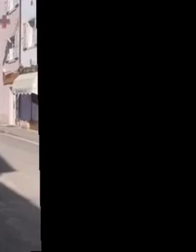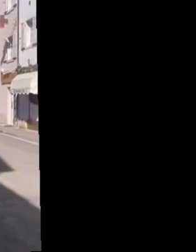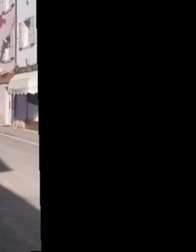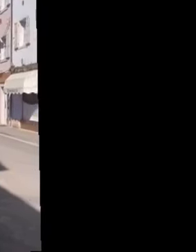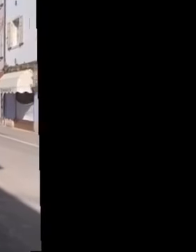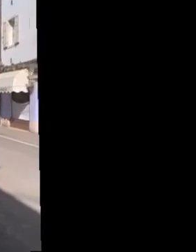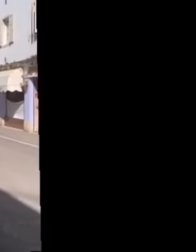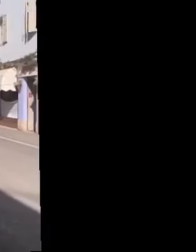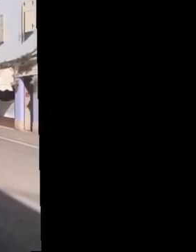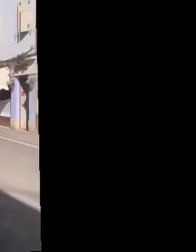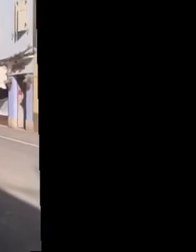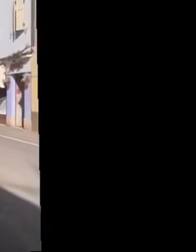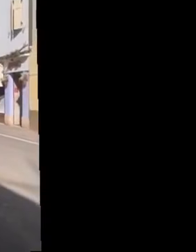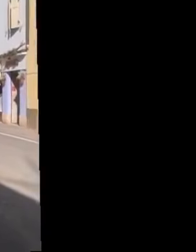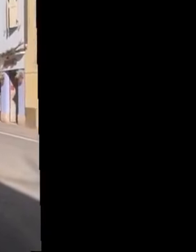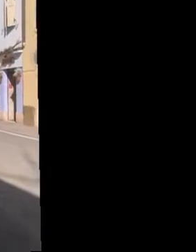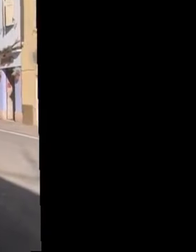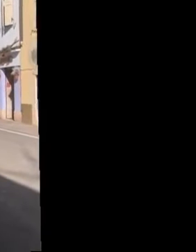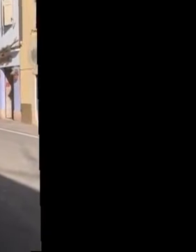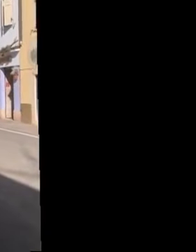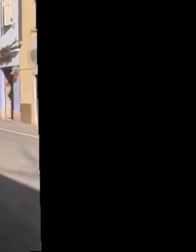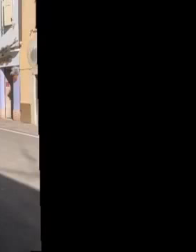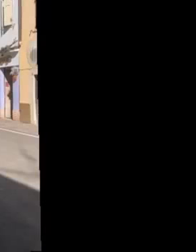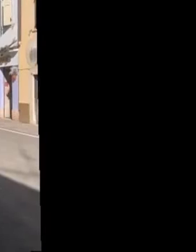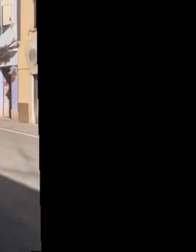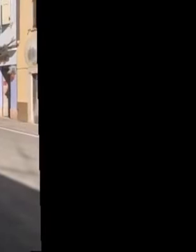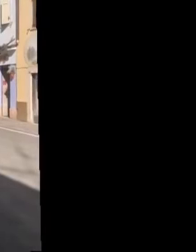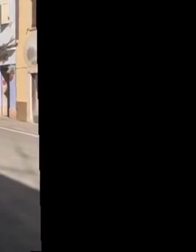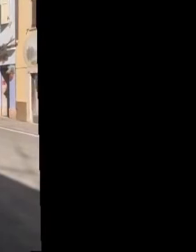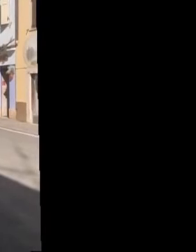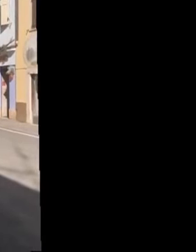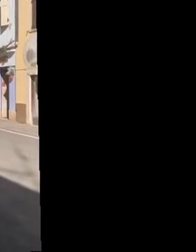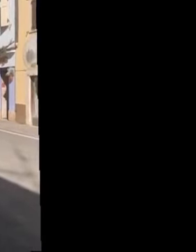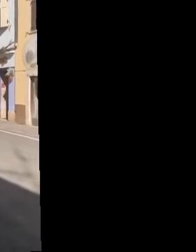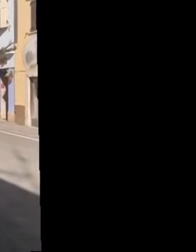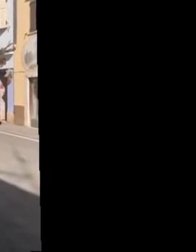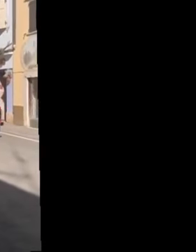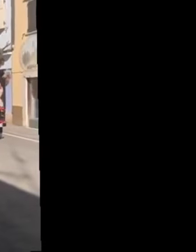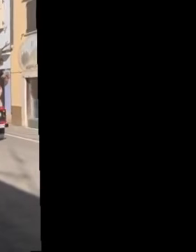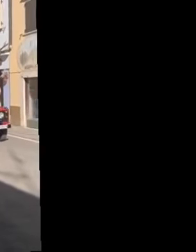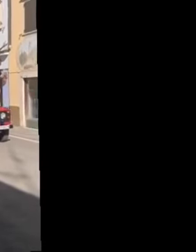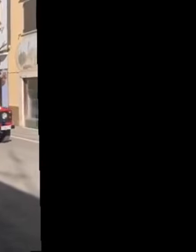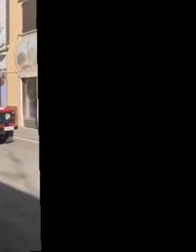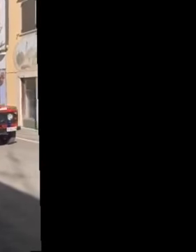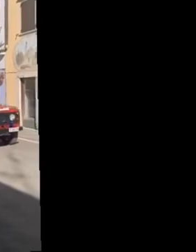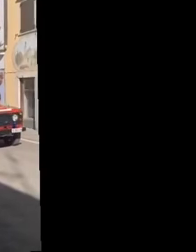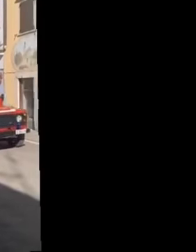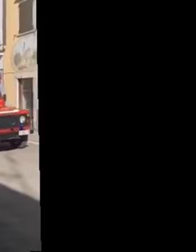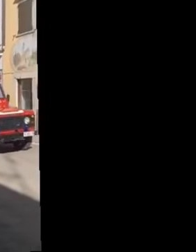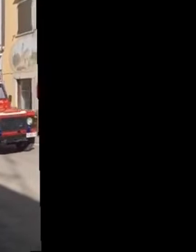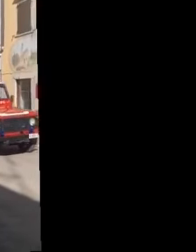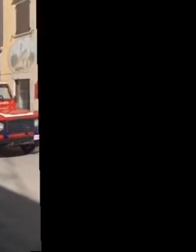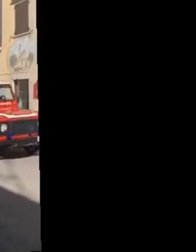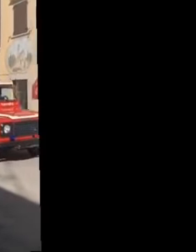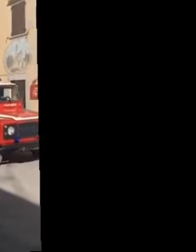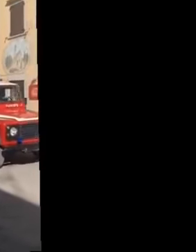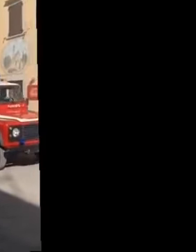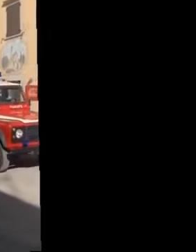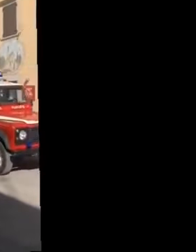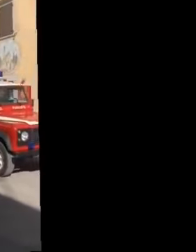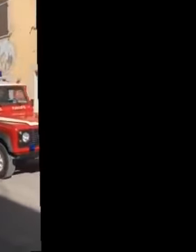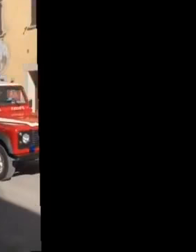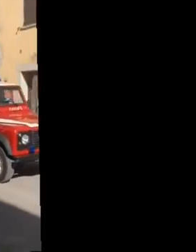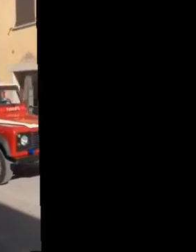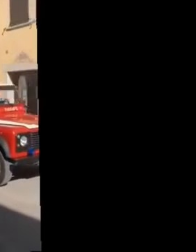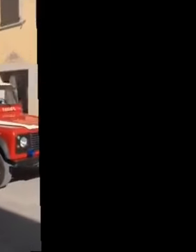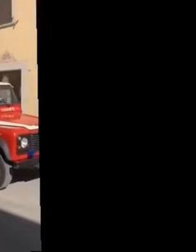persona. La raffa si spesso le mani e non toccarsi in aria avuta. La raffa in un pastore tuo, usurpo nella